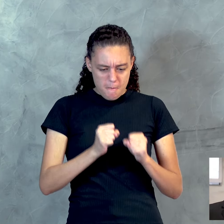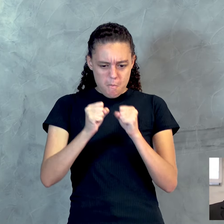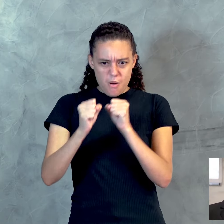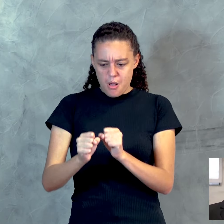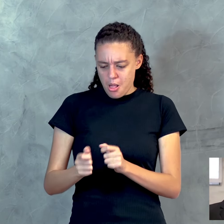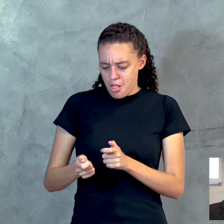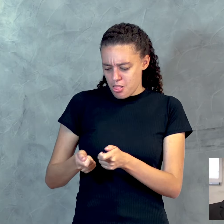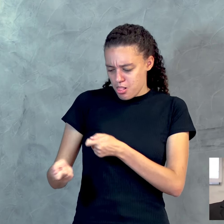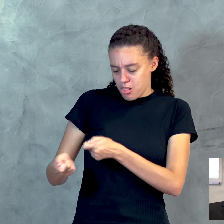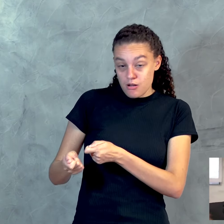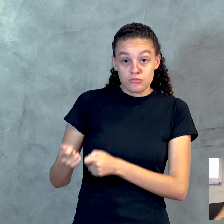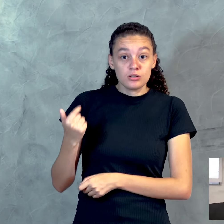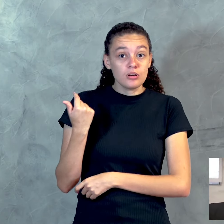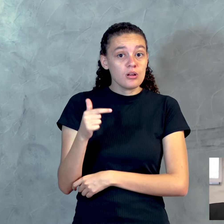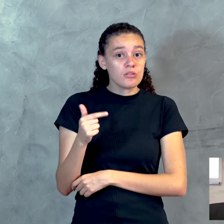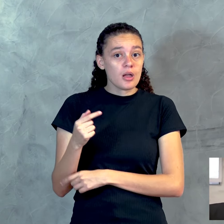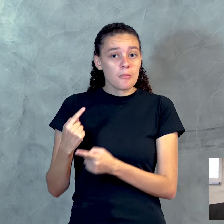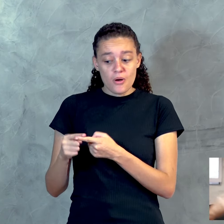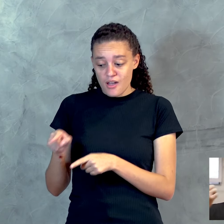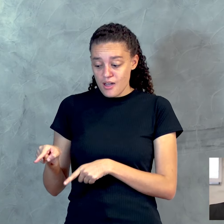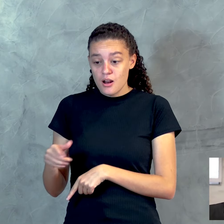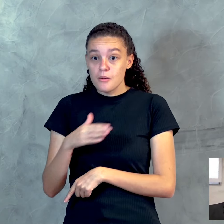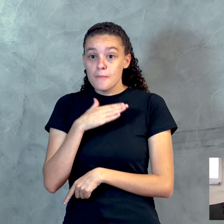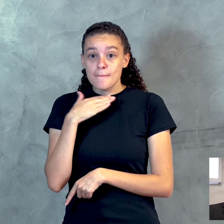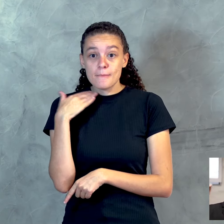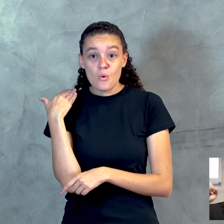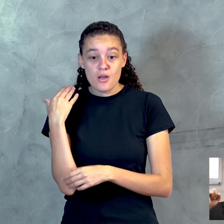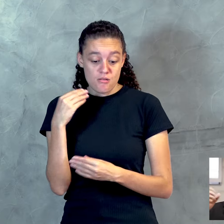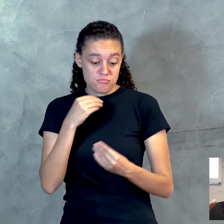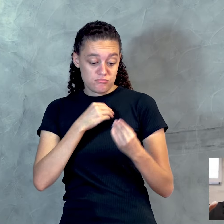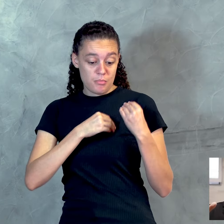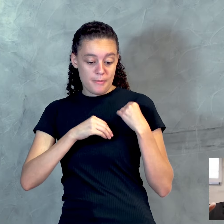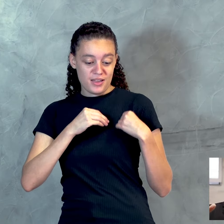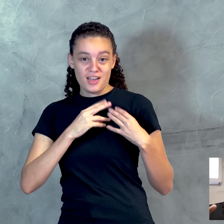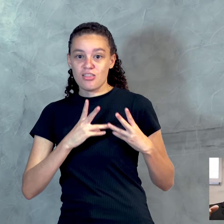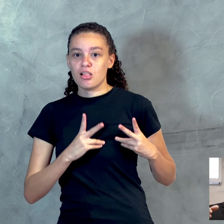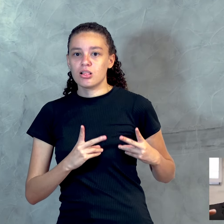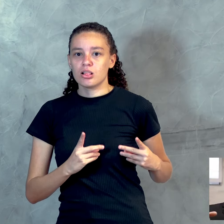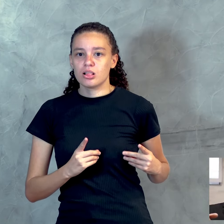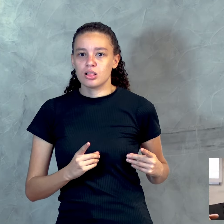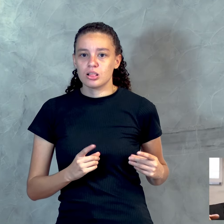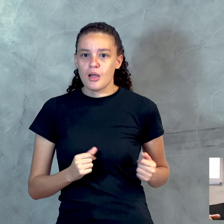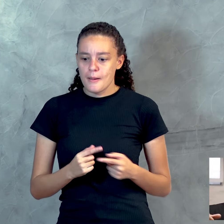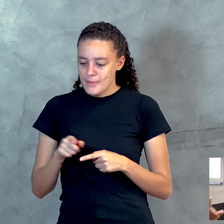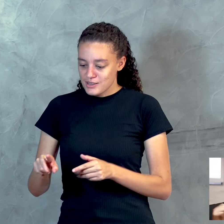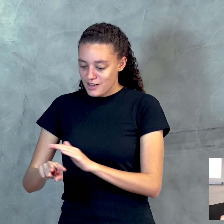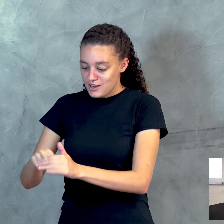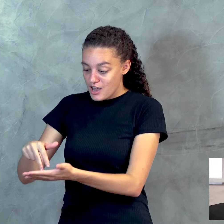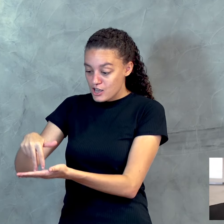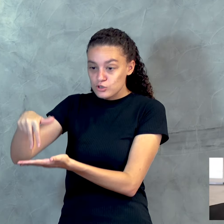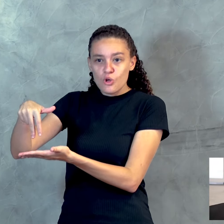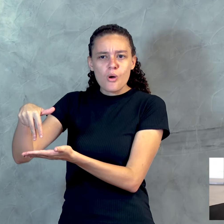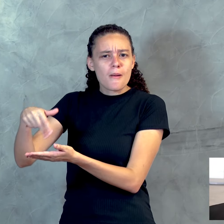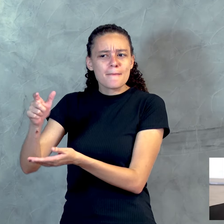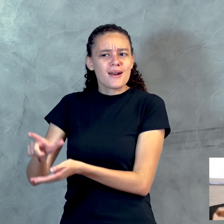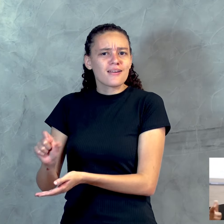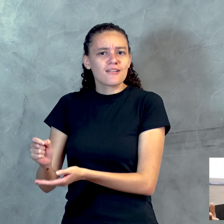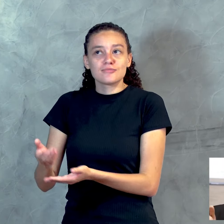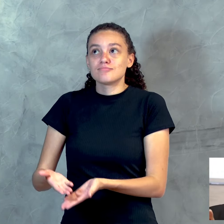sobre ele, pois quanto a ter morrido, de uma vez morreu para o pecado, mas quanto a viver, vive para Deus. Assim também